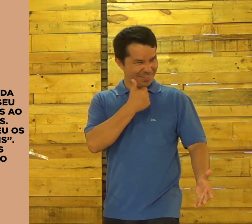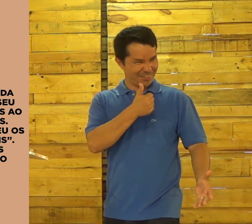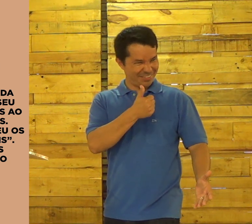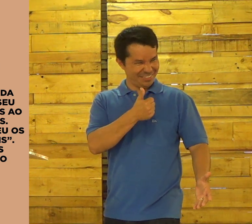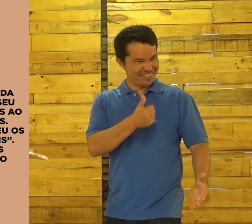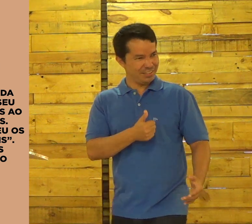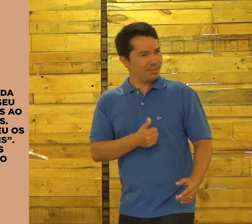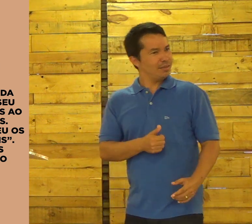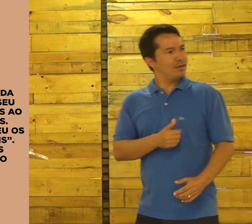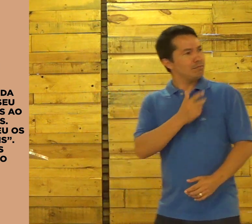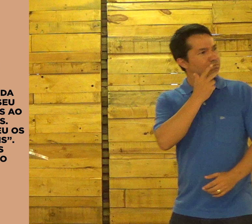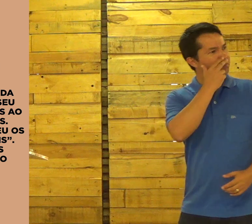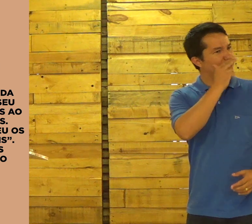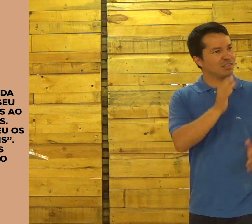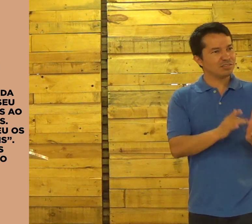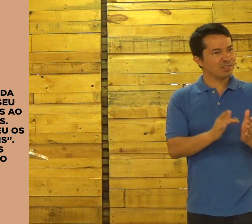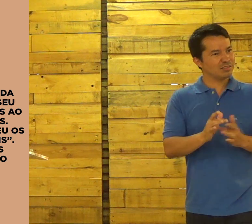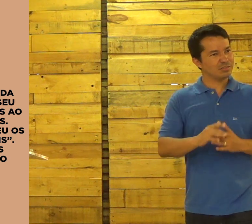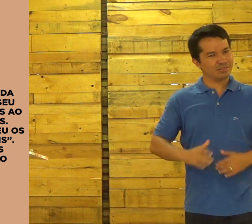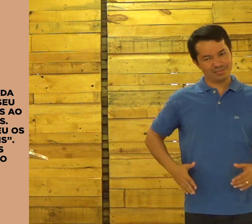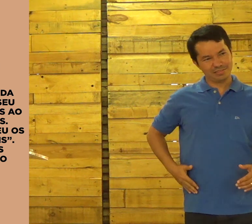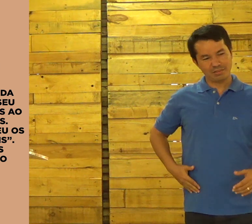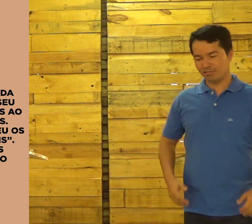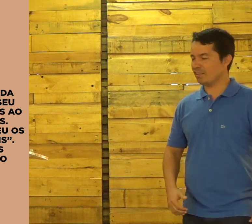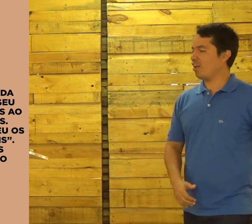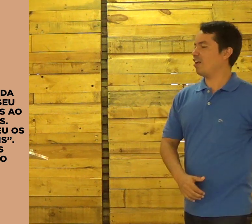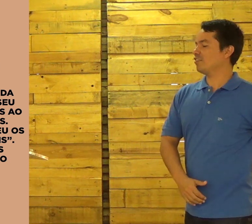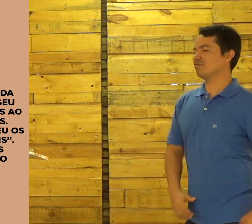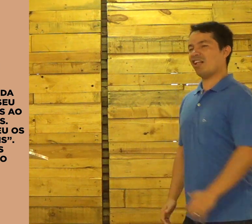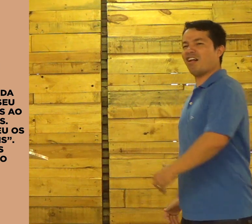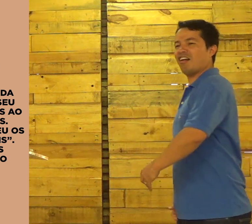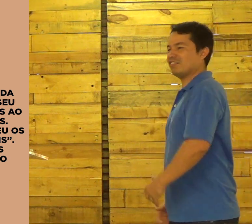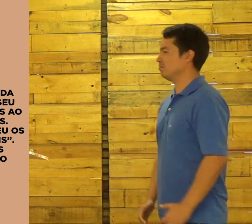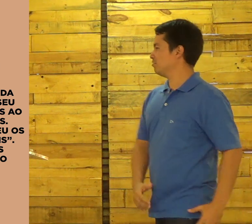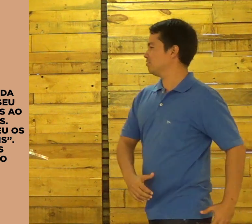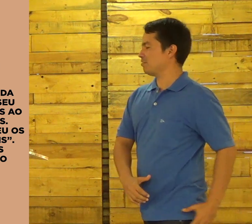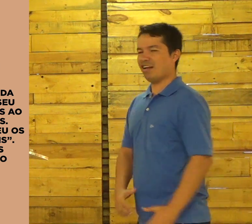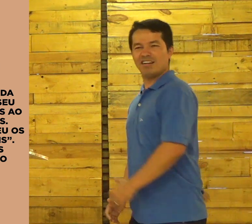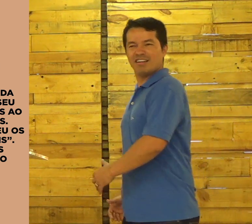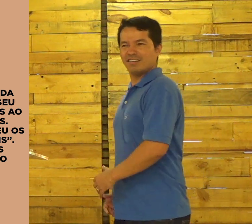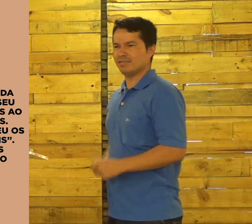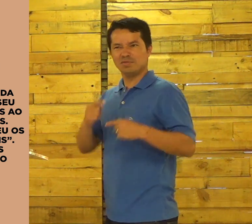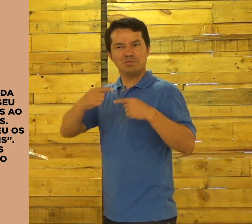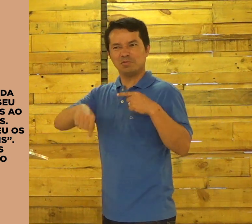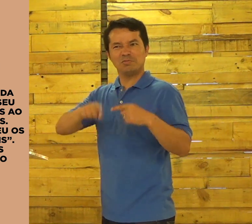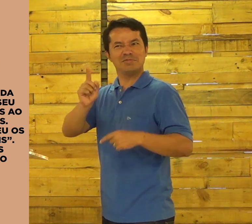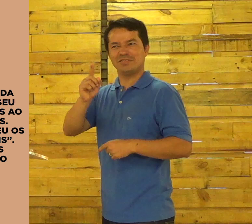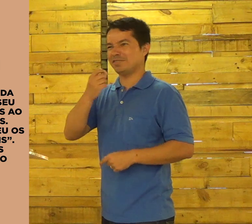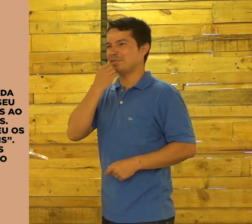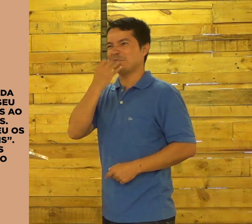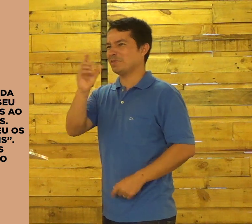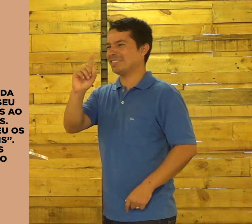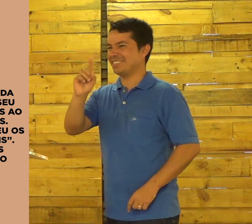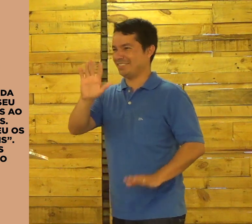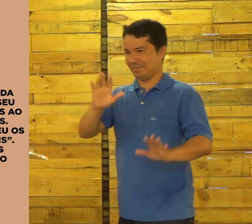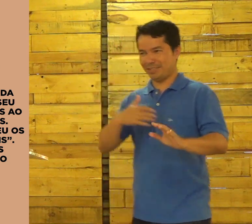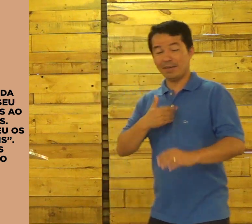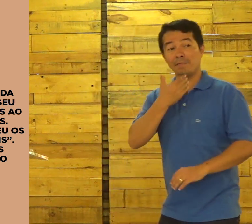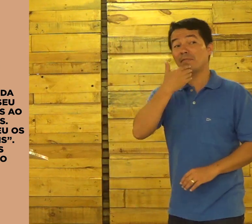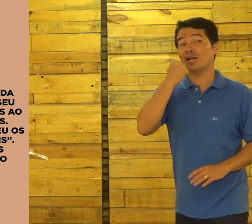fica melhor, não fica? Porque, veja, Jesus está lá meio cheio de onda, cheio de nada. é assim.